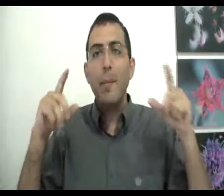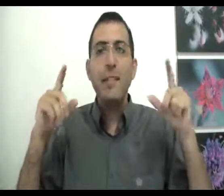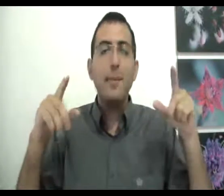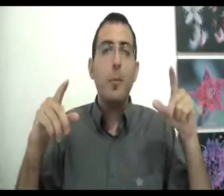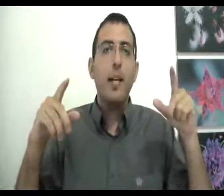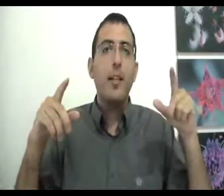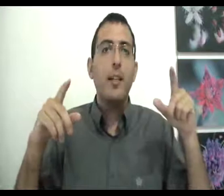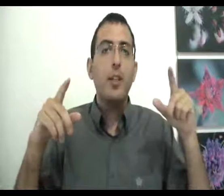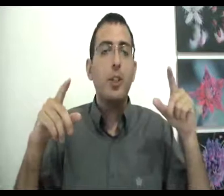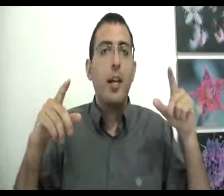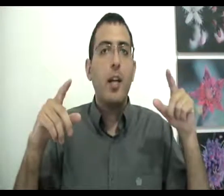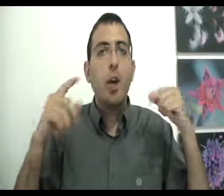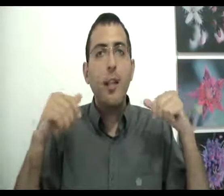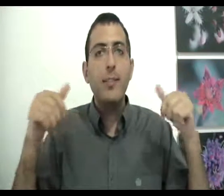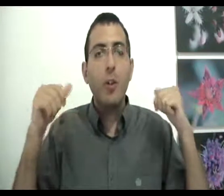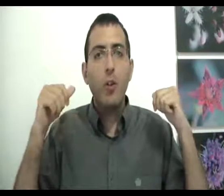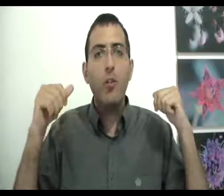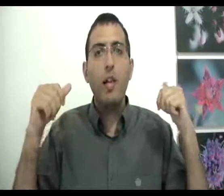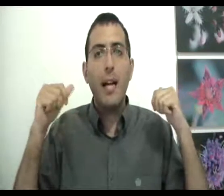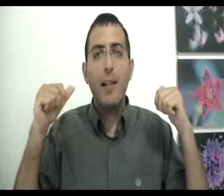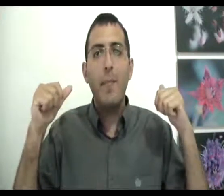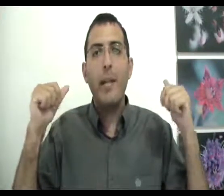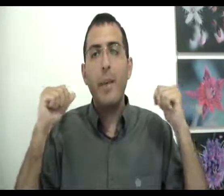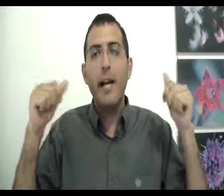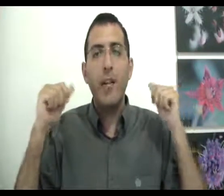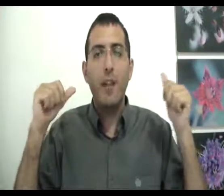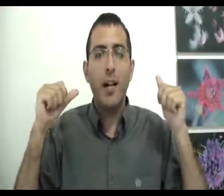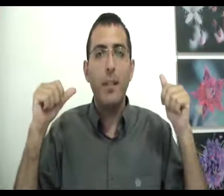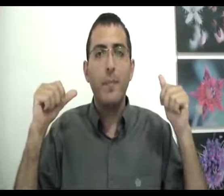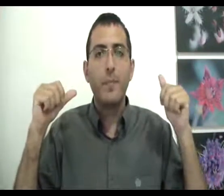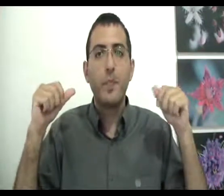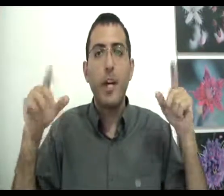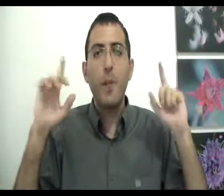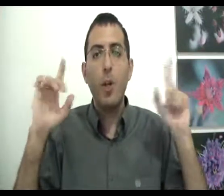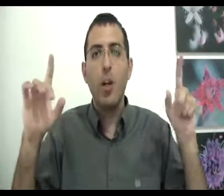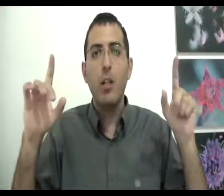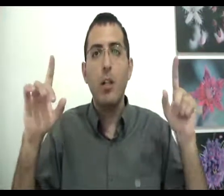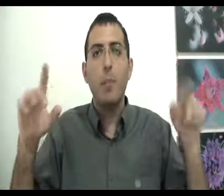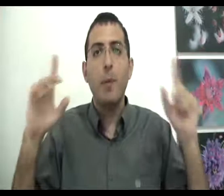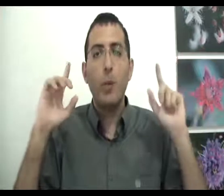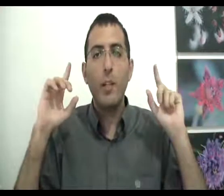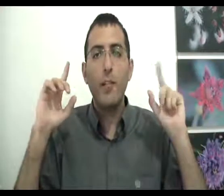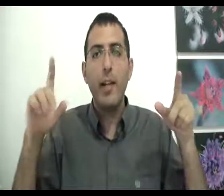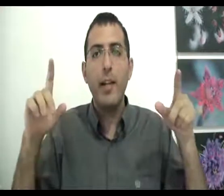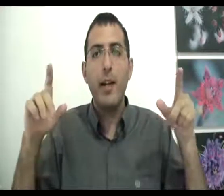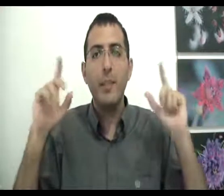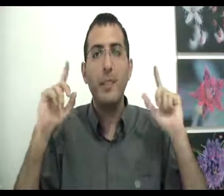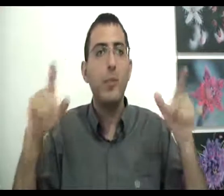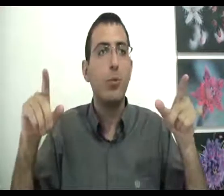בעצם אומר שכל הזיכרונות של האדם לגבי העבר הם לא מחויבי המציאות